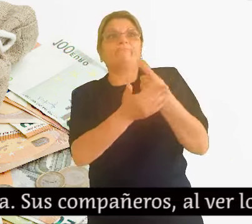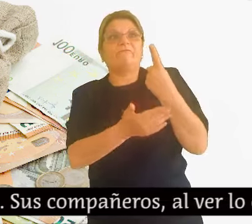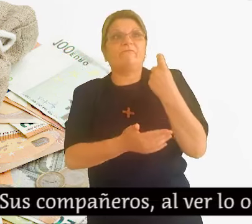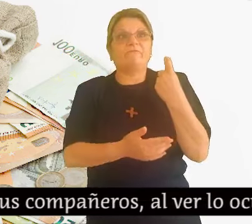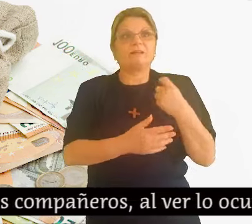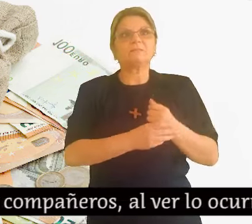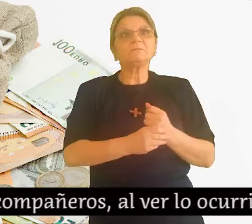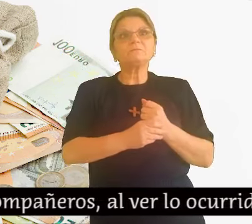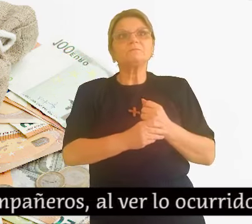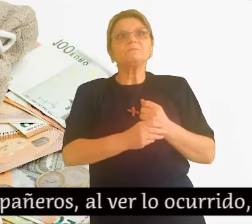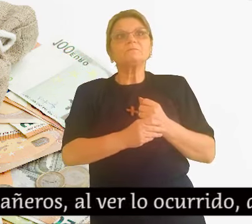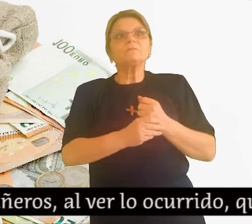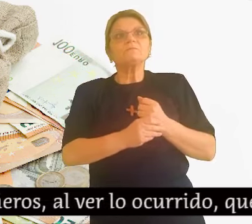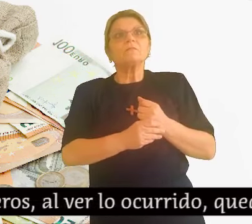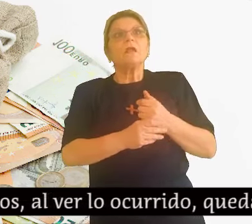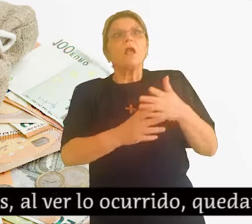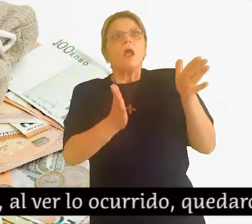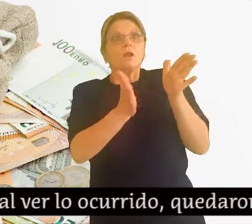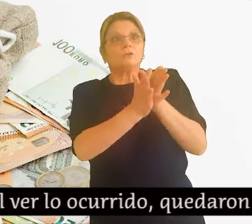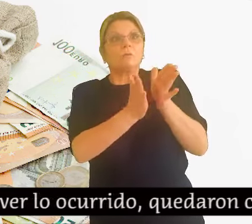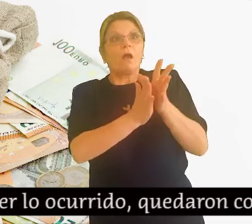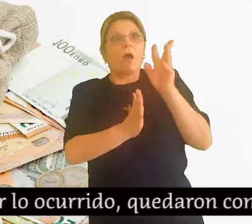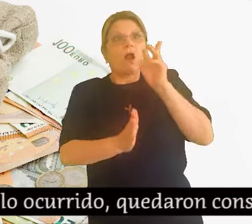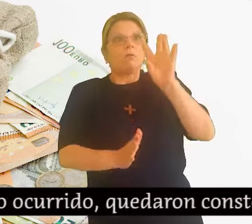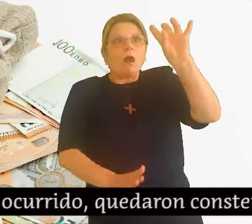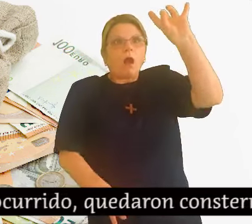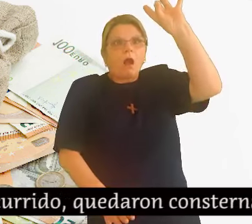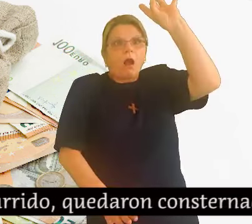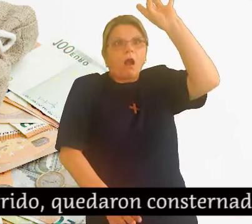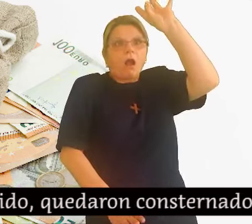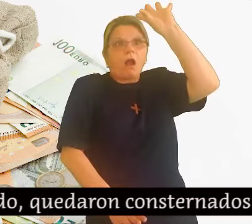ados y fueron a contarle a su Señor todo lo sucedido.